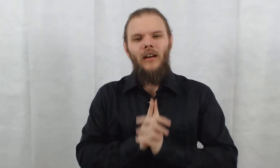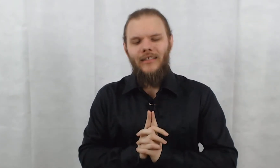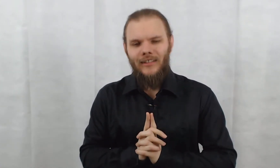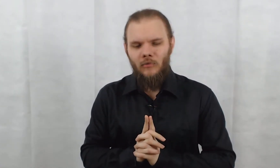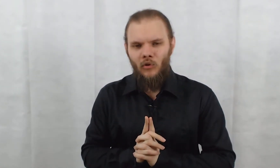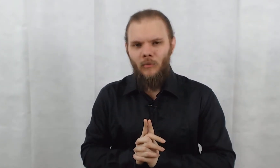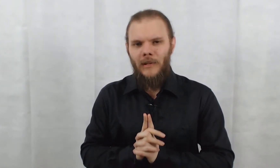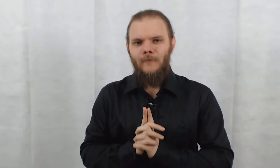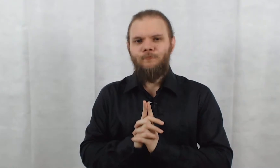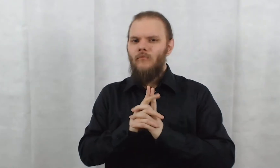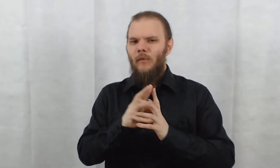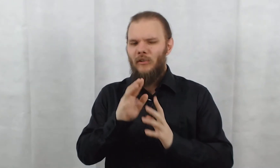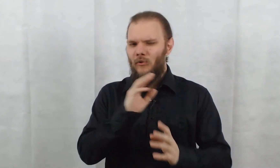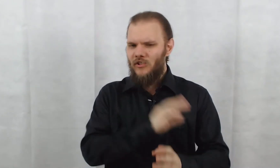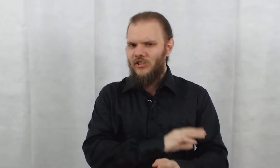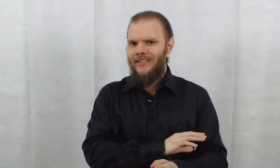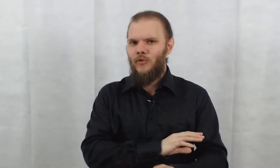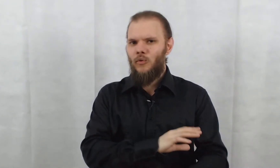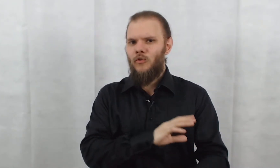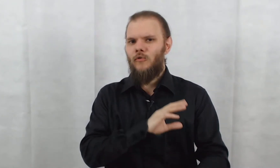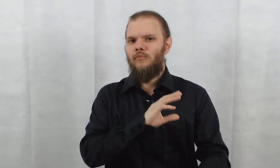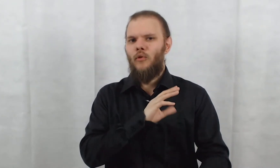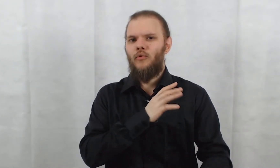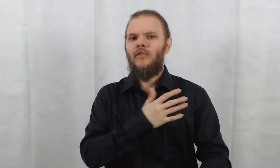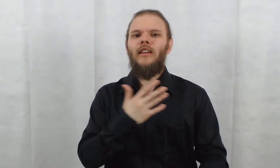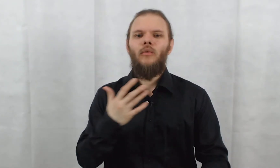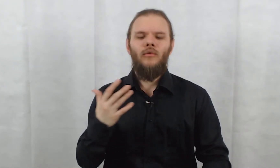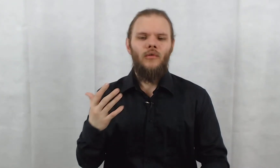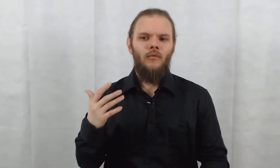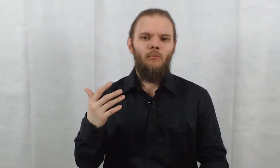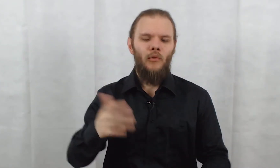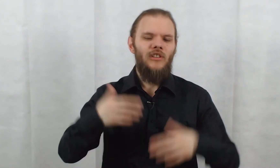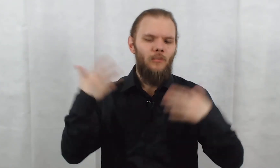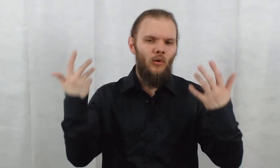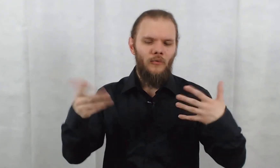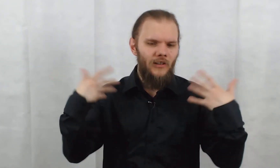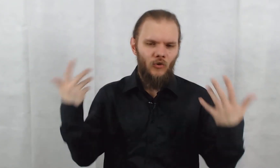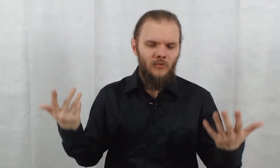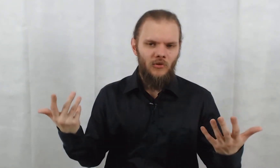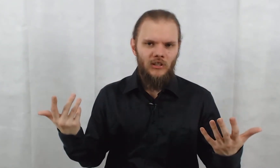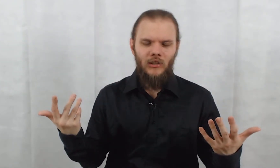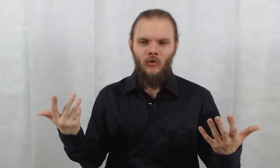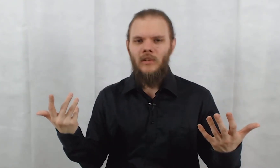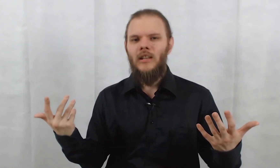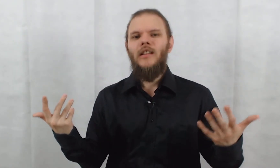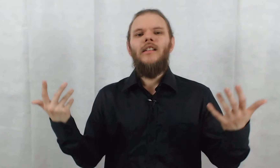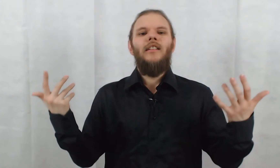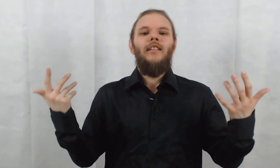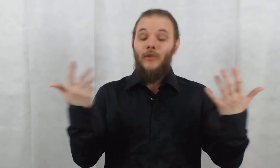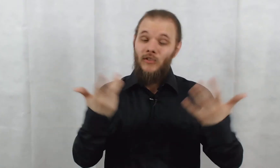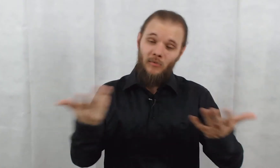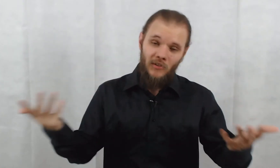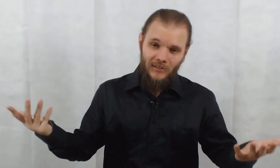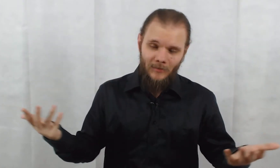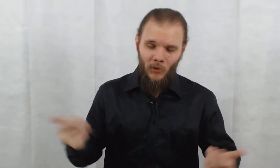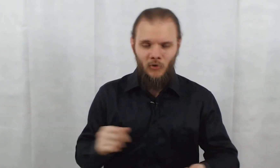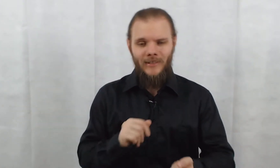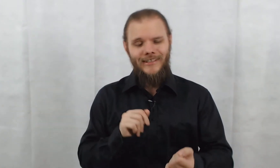exactement compris. Puisqu'ils ont injecté un truc pour lutter contre... Bon, déjà, pour enlever les antibiotiques qu'ils ont mis. Les antibiotiques, ce n pas automatique.